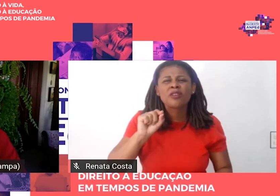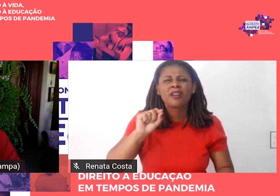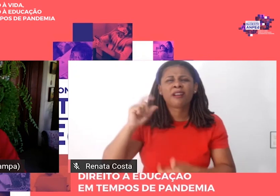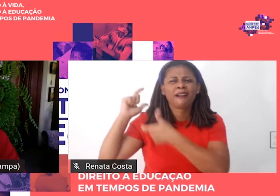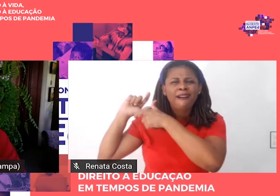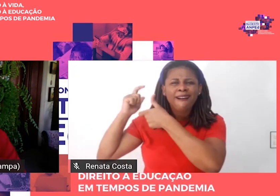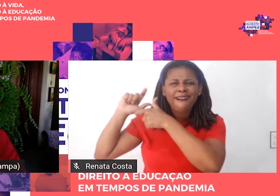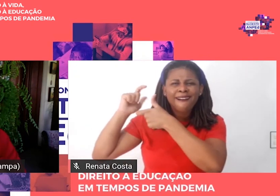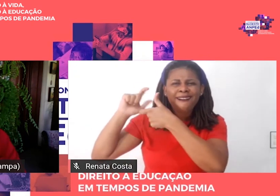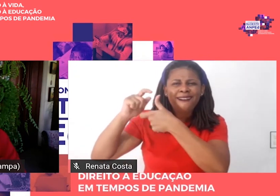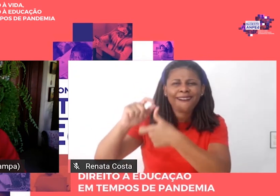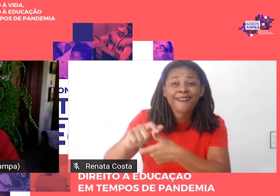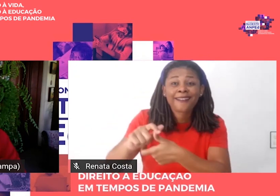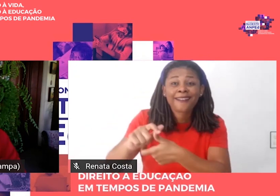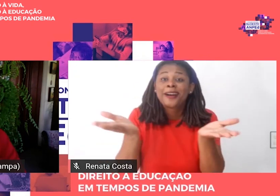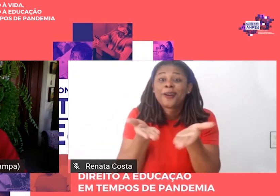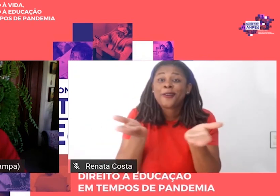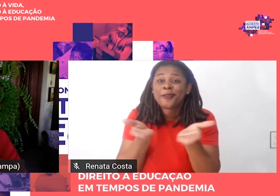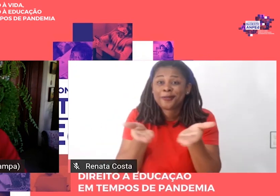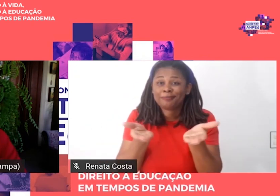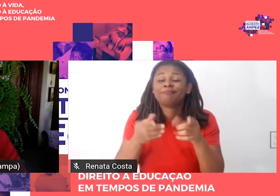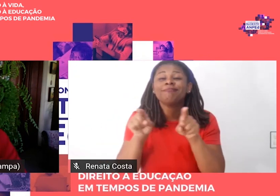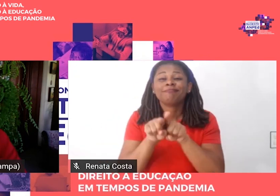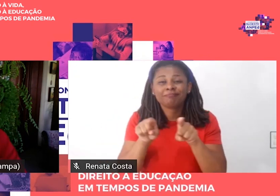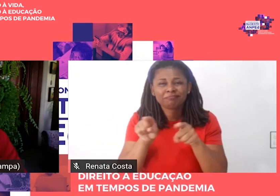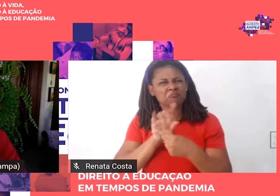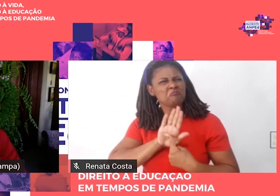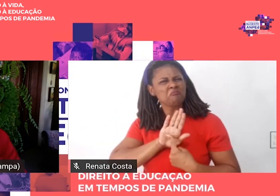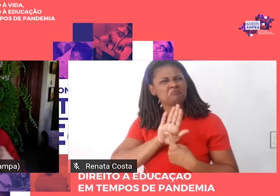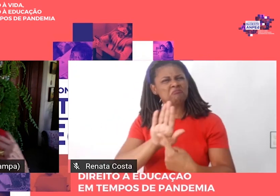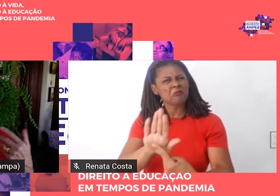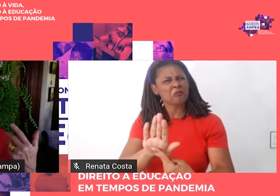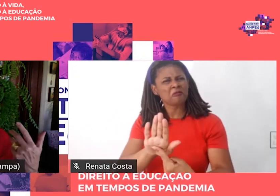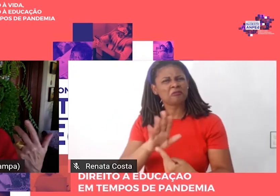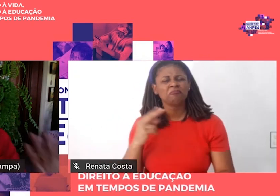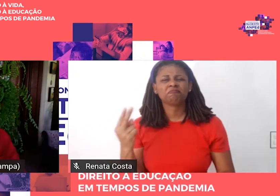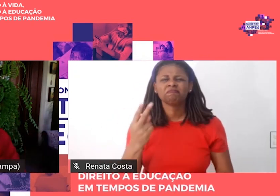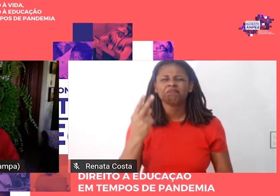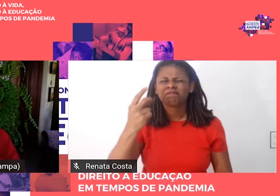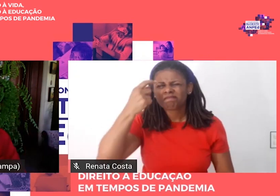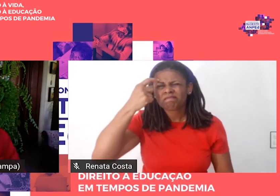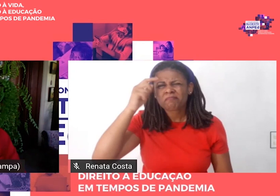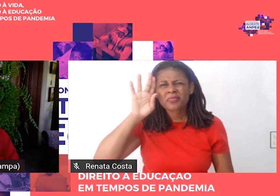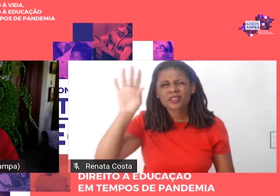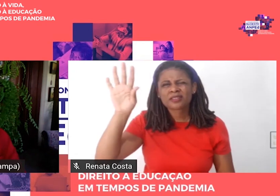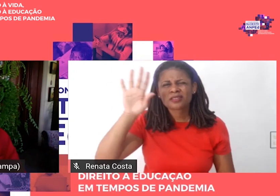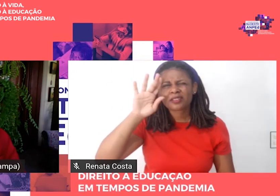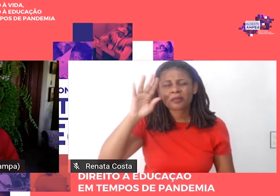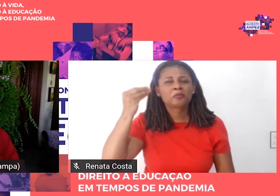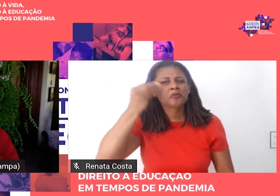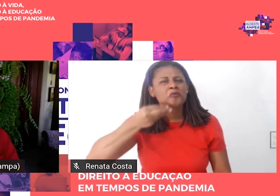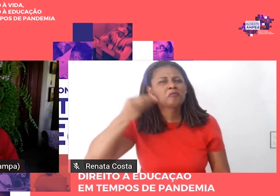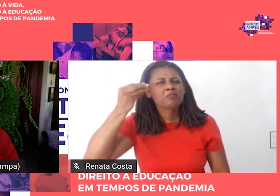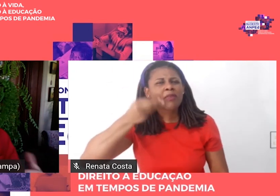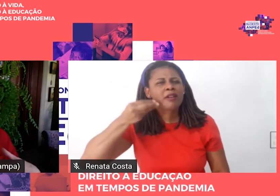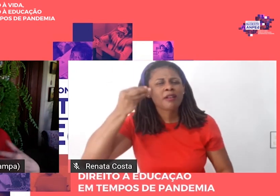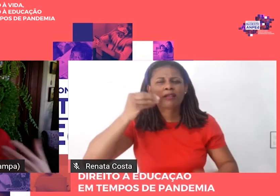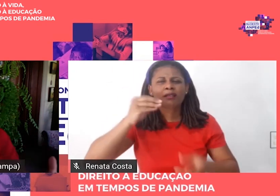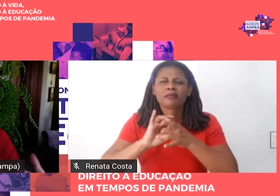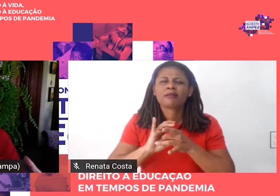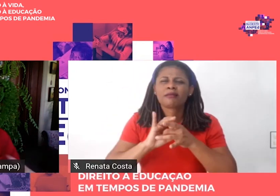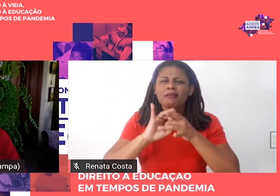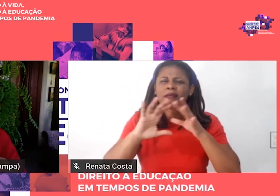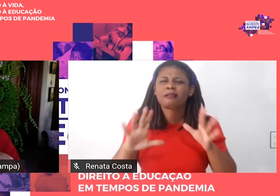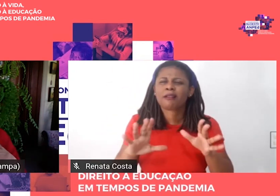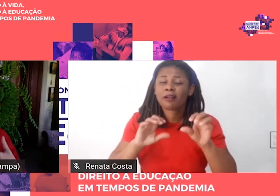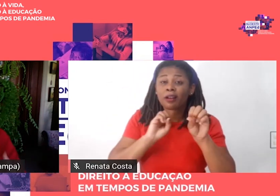relevo ao pensamento e às experiências de democratização da educação e de